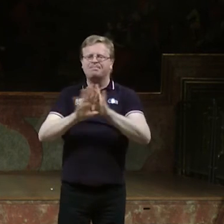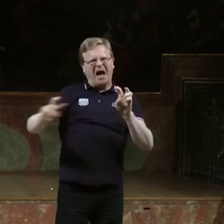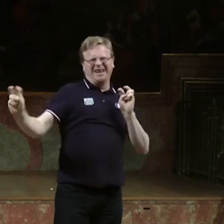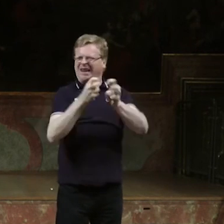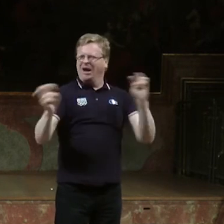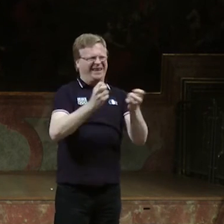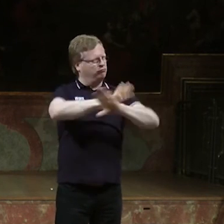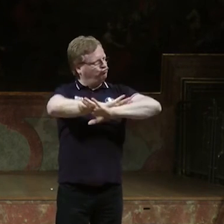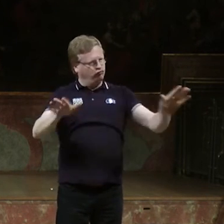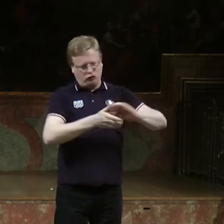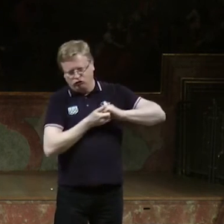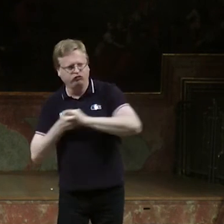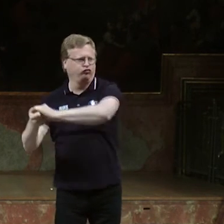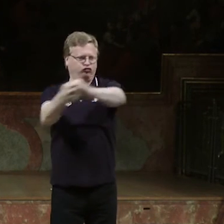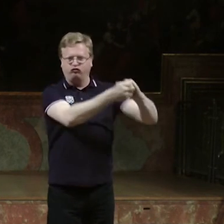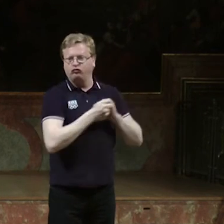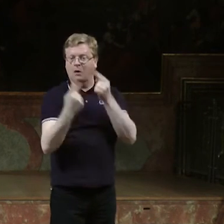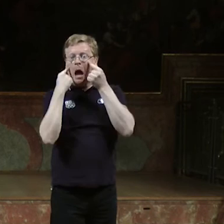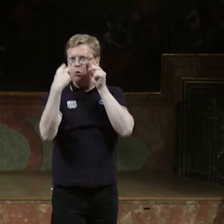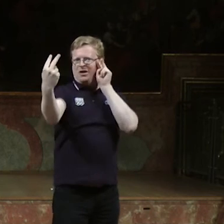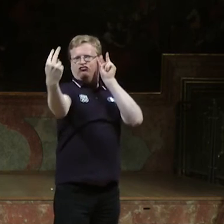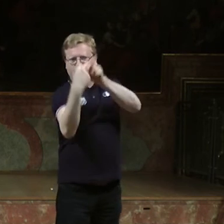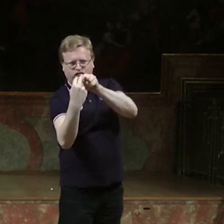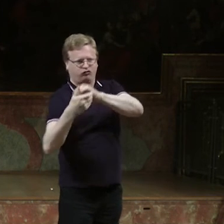Überall auf der ganzen Welt sollte es gleich sein. Solidarität für alle.